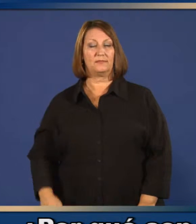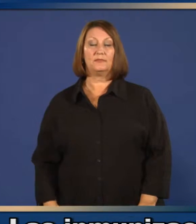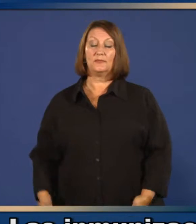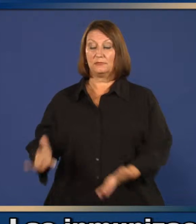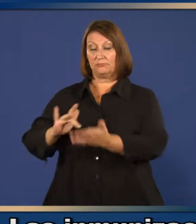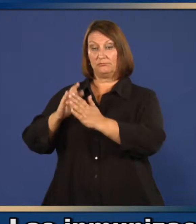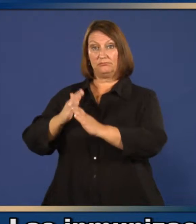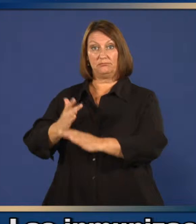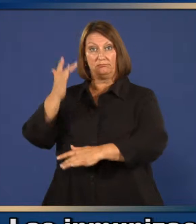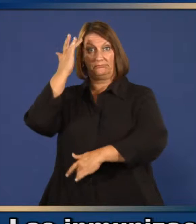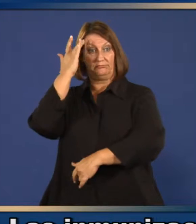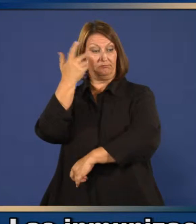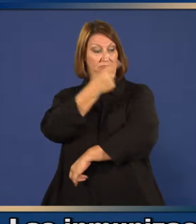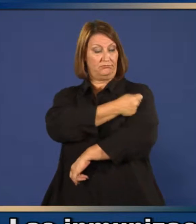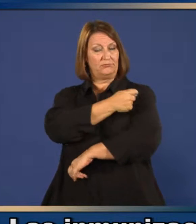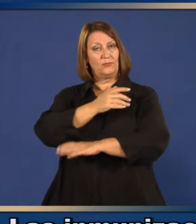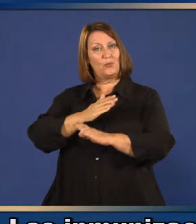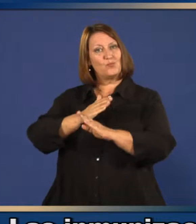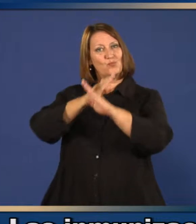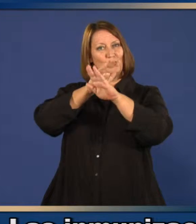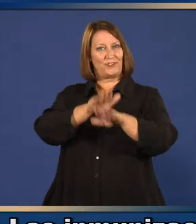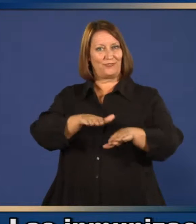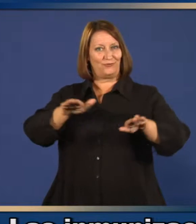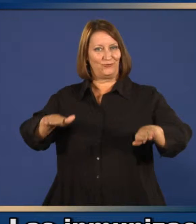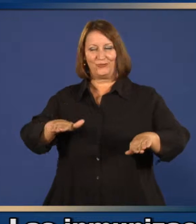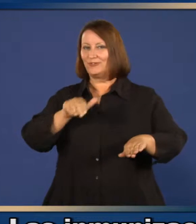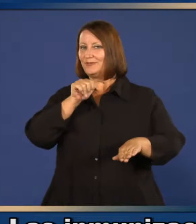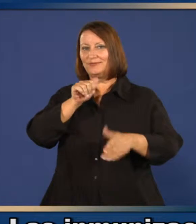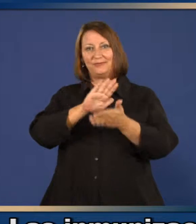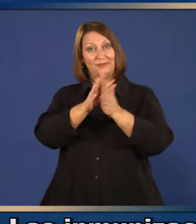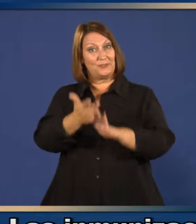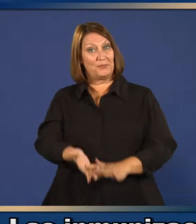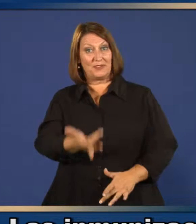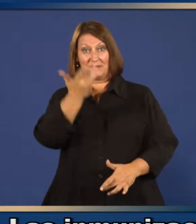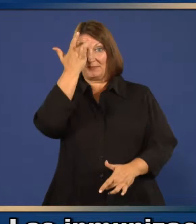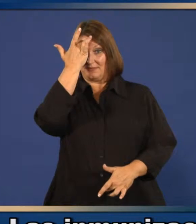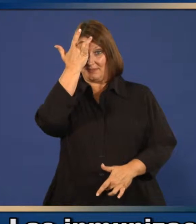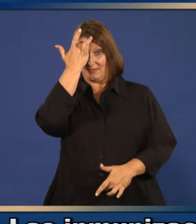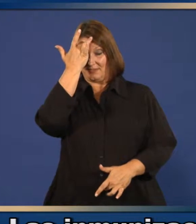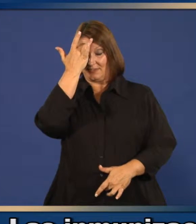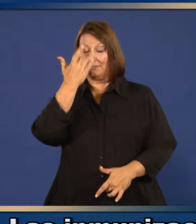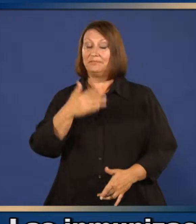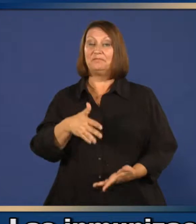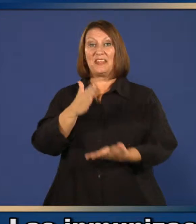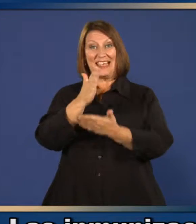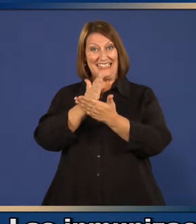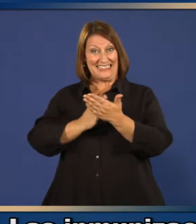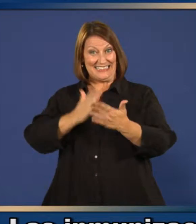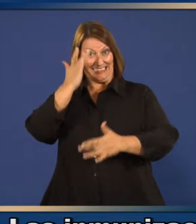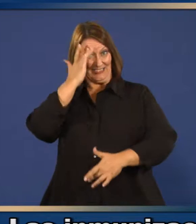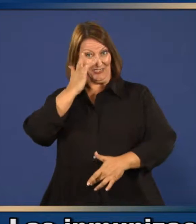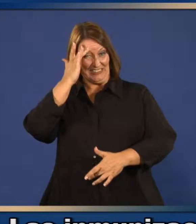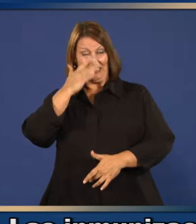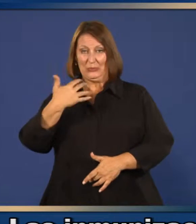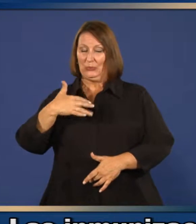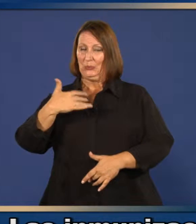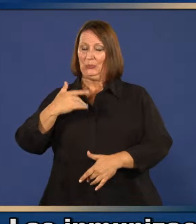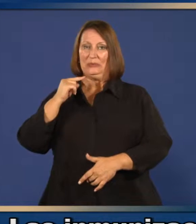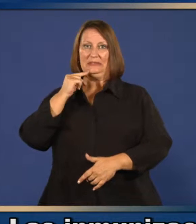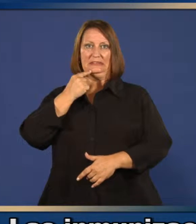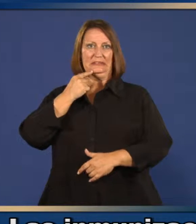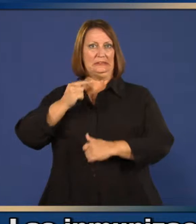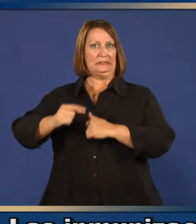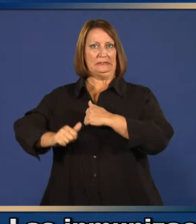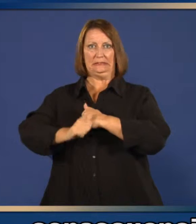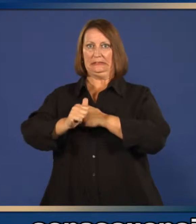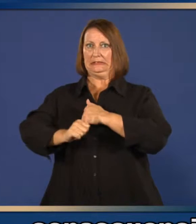Las inmunizaciones protegen a los niños. Las enfermedades que se pueden prevenir con vacuna